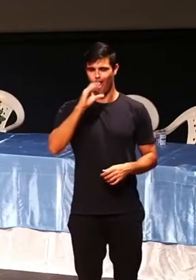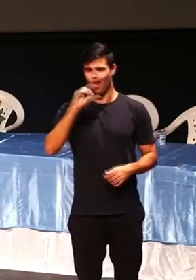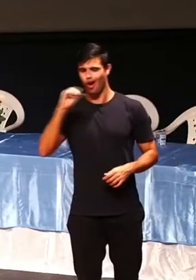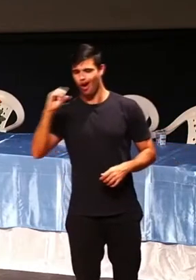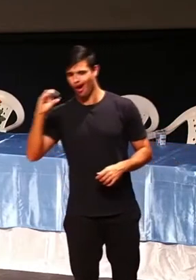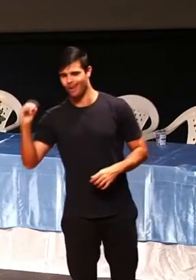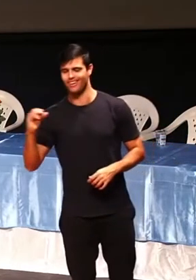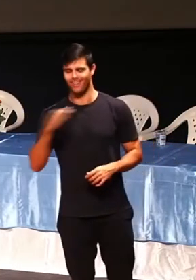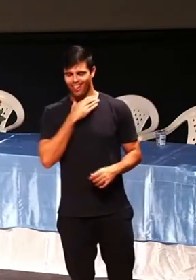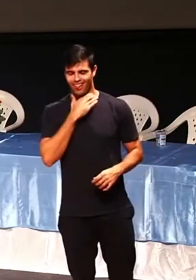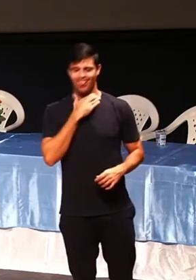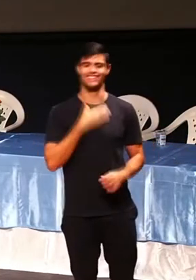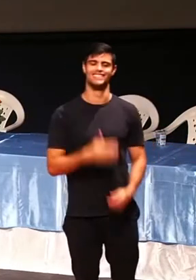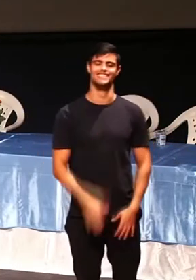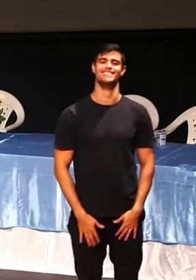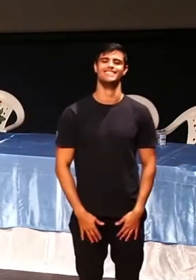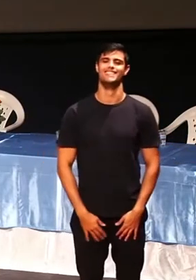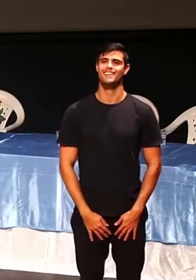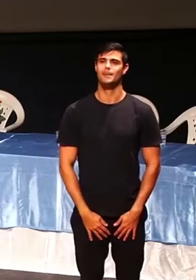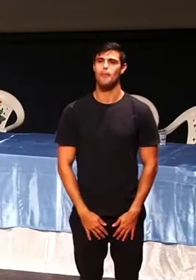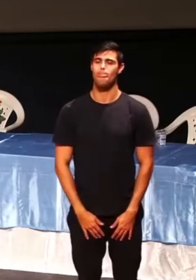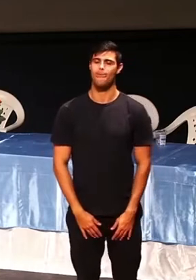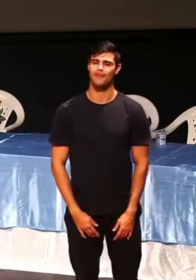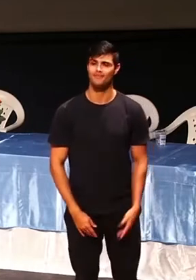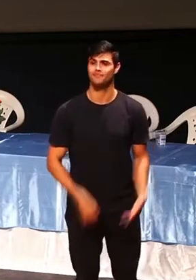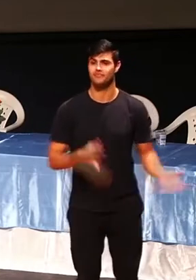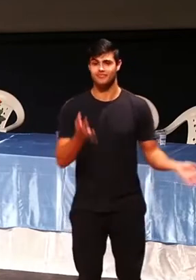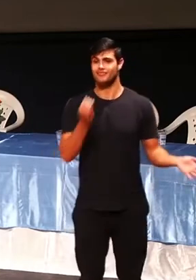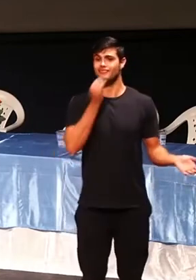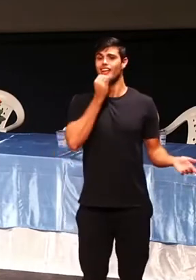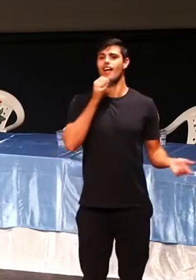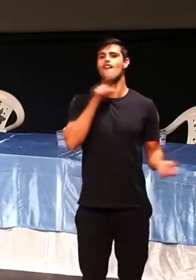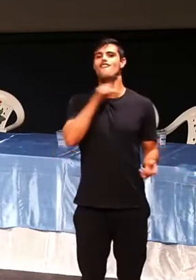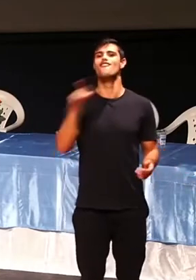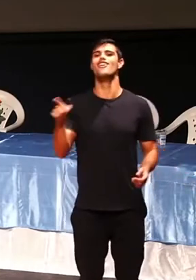Aí eu pergunto, o que você está fazendo para emagrecer? Você fala assim, tomando Coca-Cola zero.